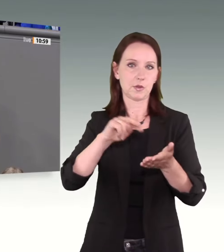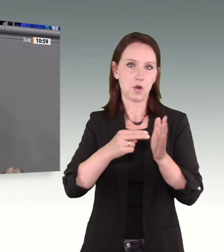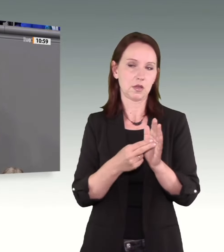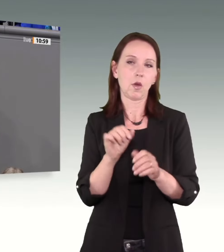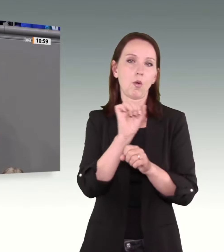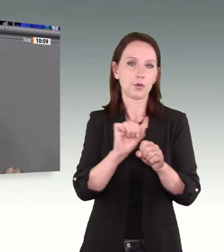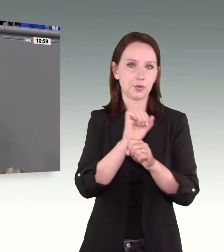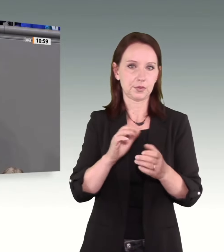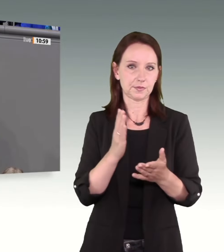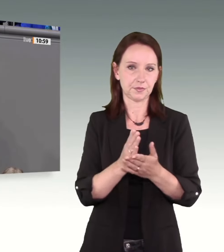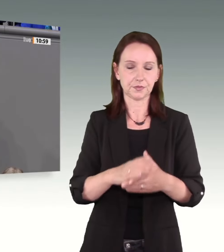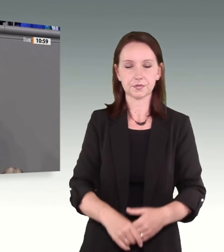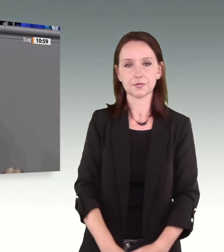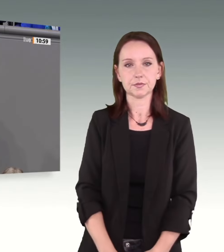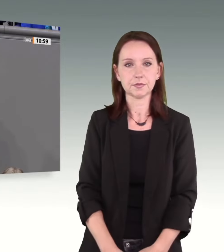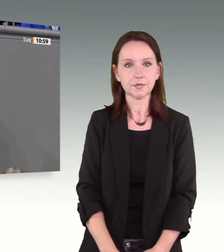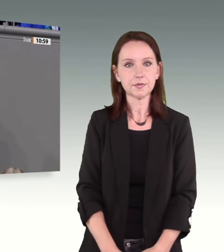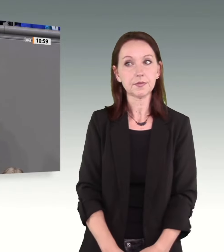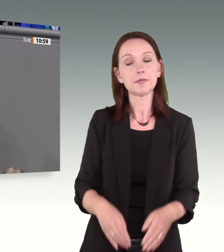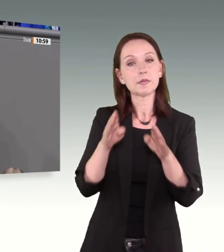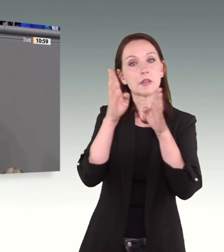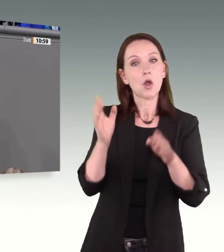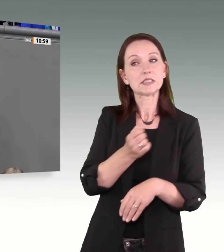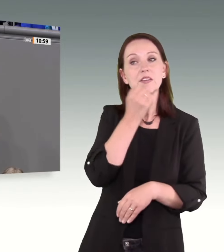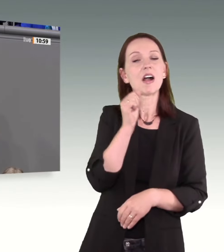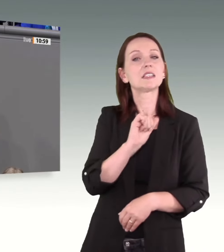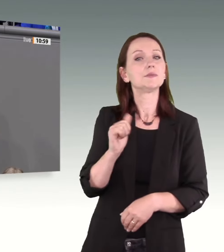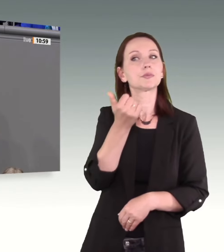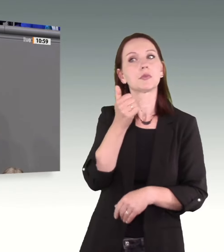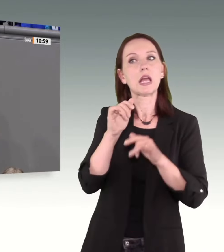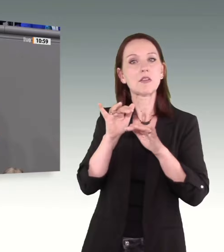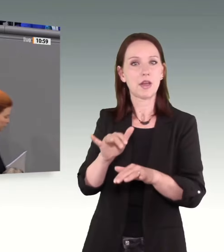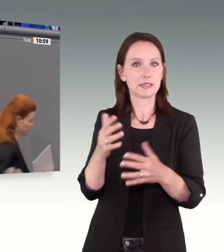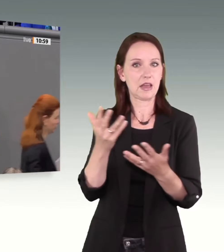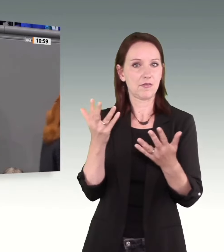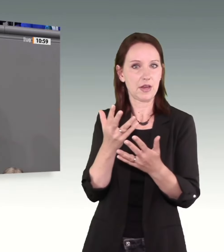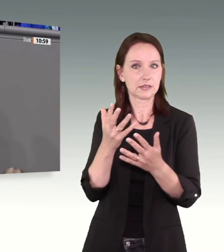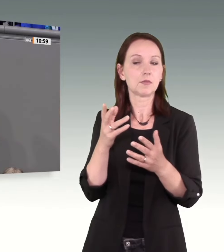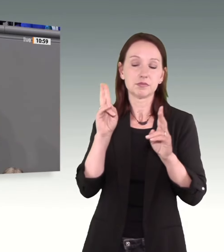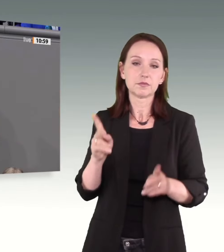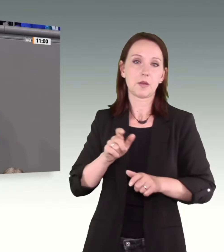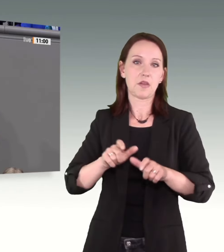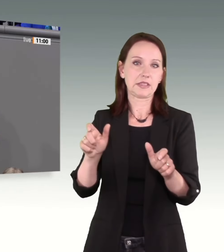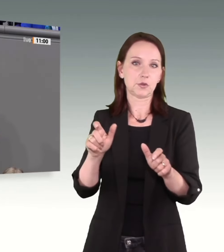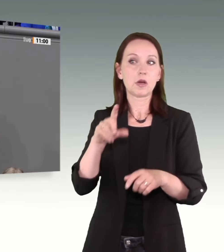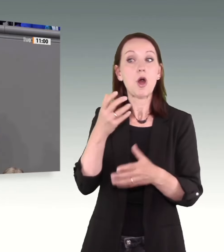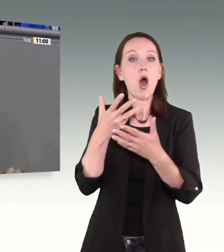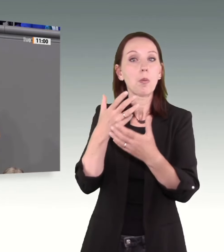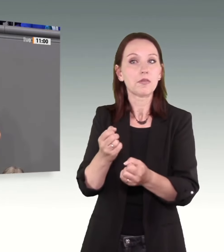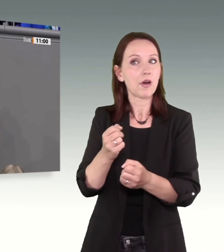Wirksam gegen häusliche Gewalt ist vor allem Prävention, damit Opfer gar nicht erst zu Opfern werden.